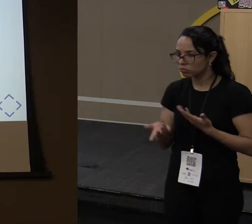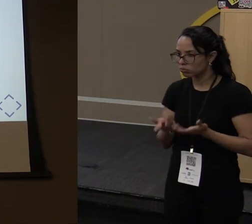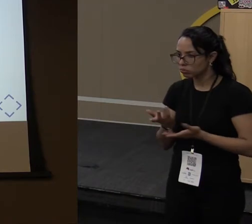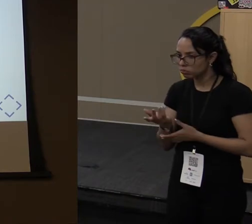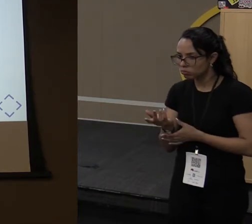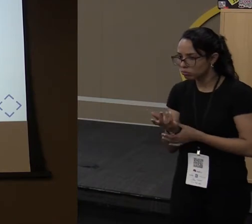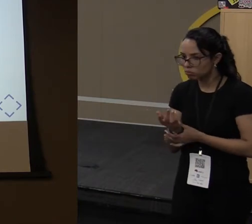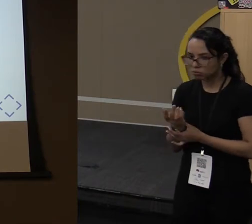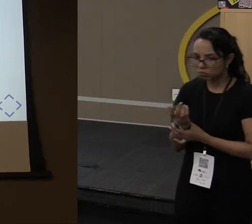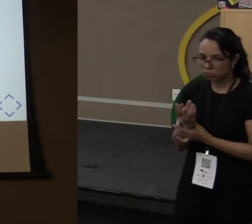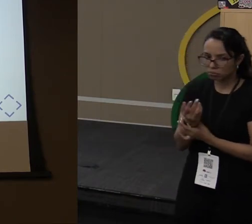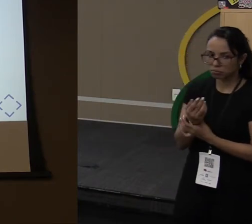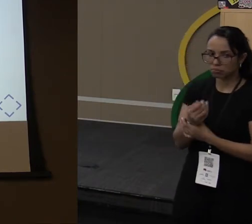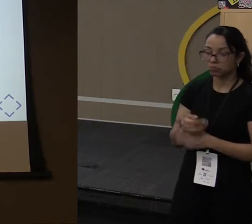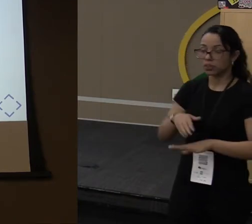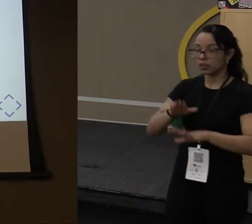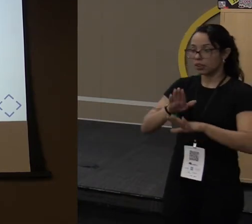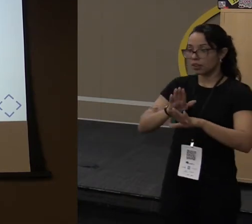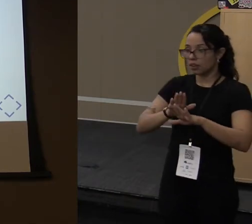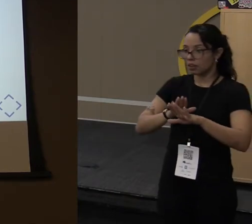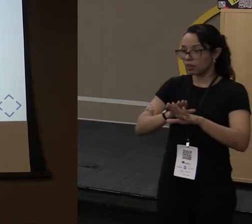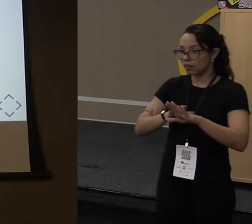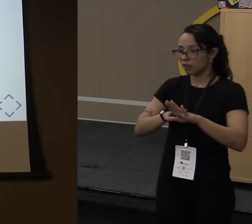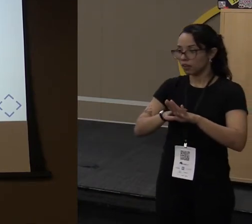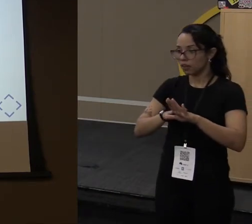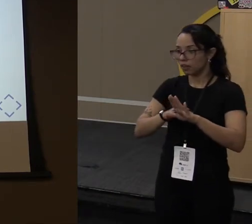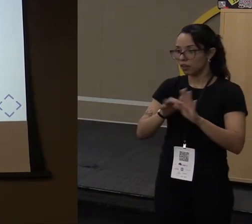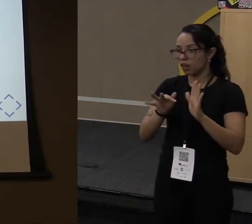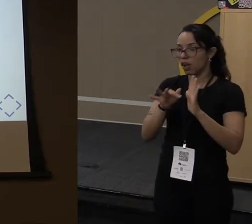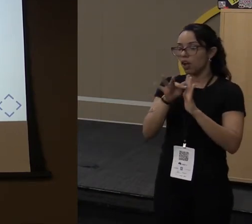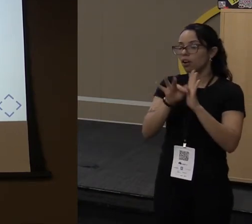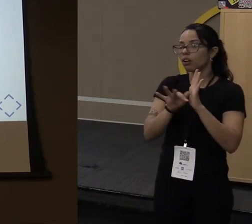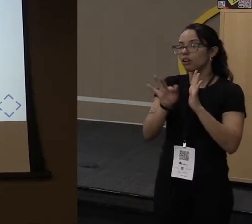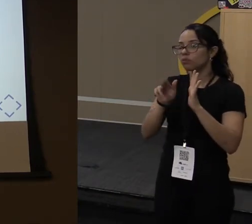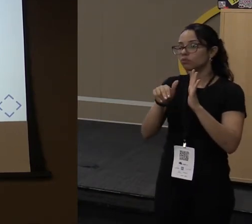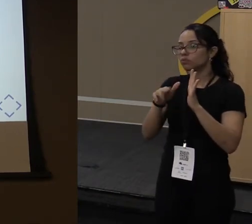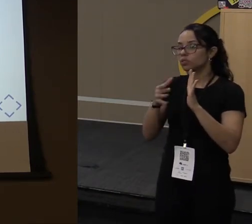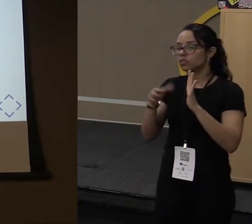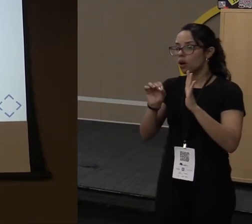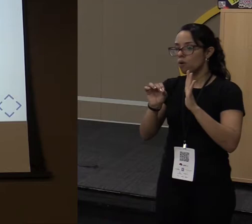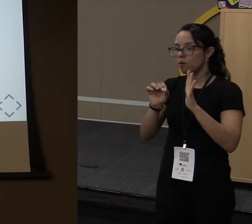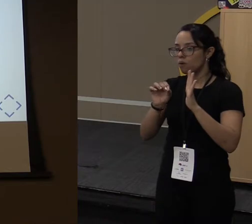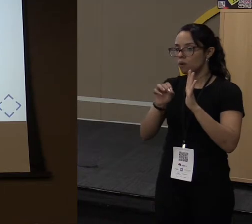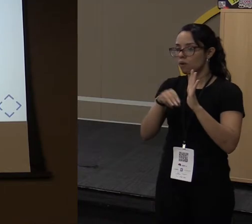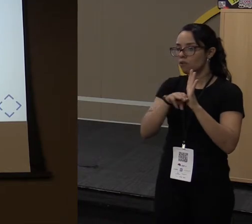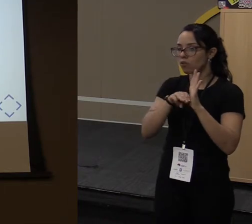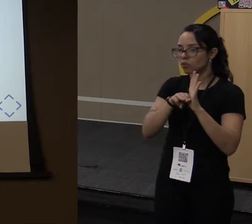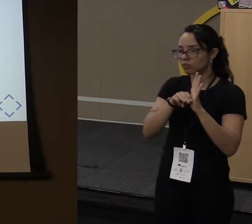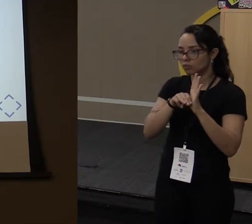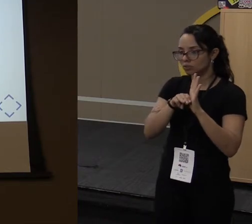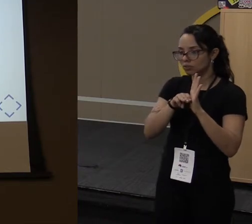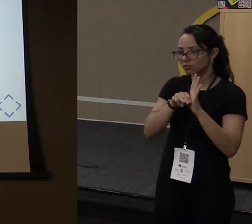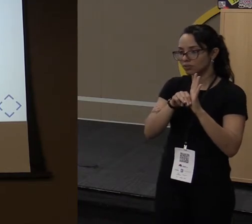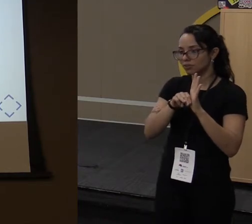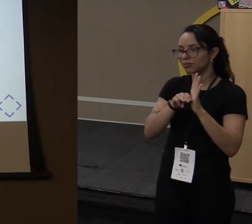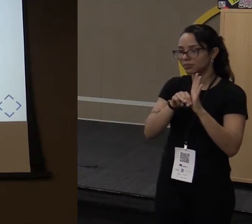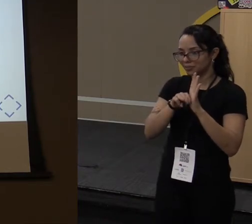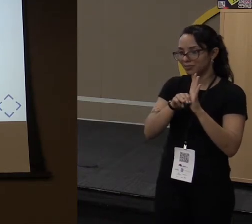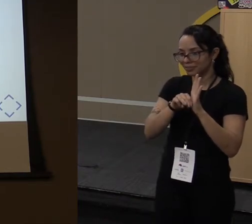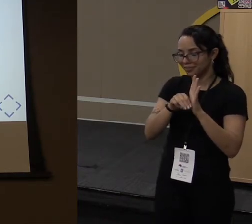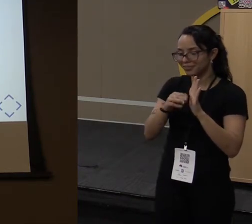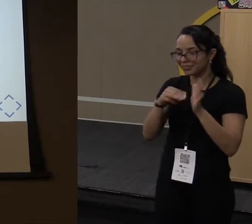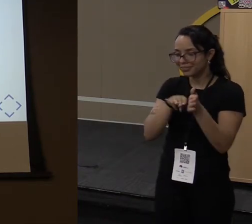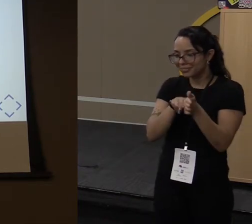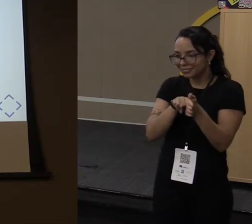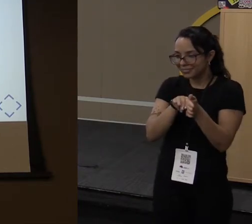Então, feito isso, eu posso usar essa nova variável. Soma mais um, ponto apply, 5. Ela vai retornar um